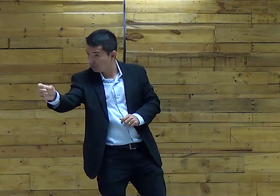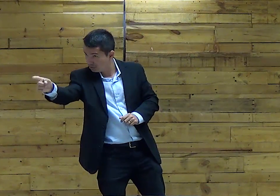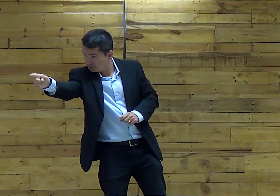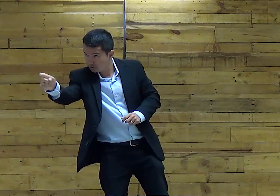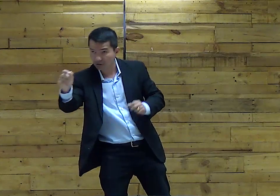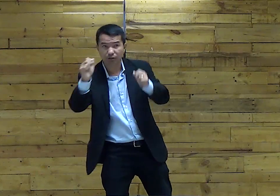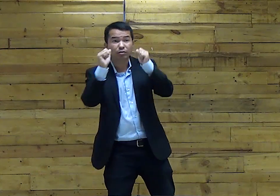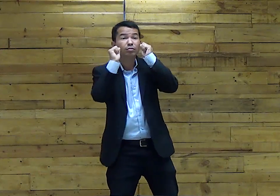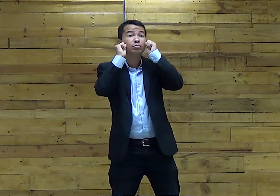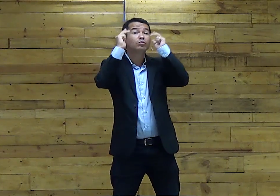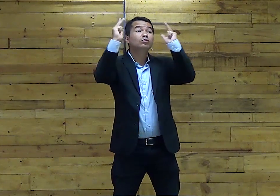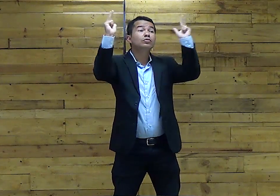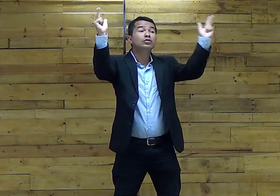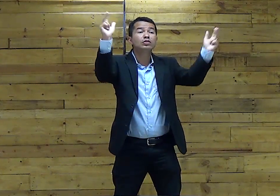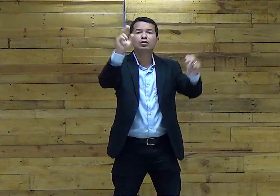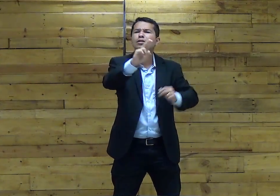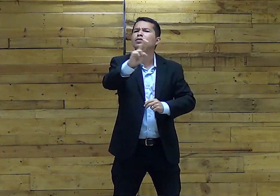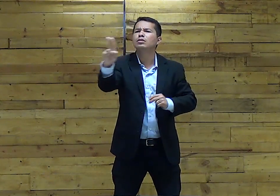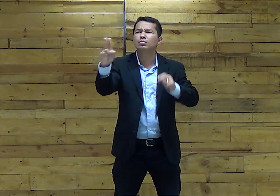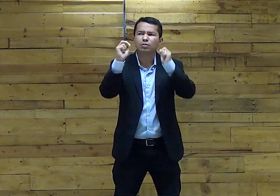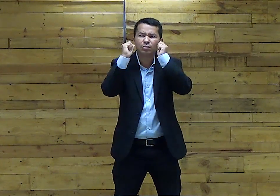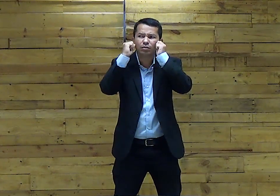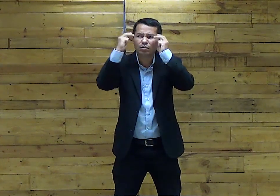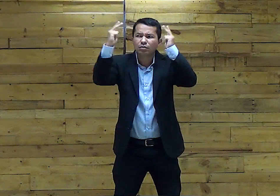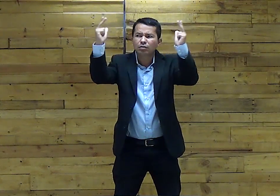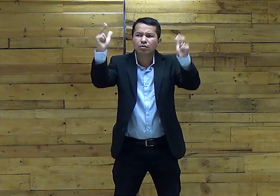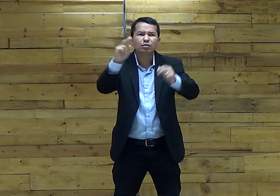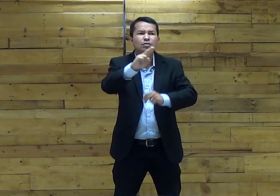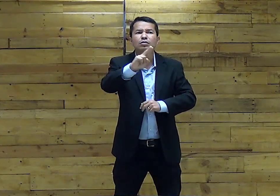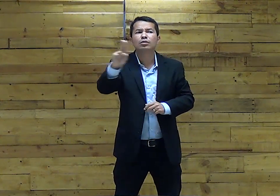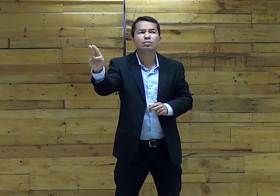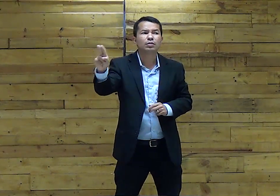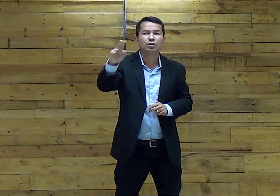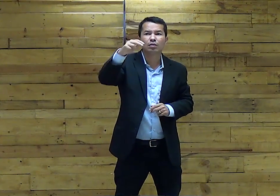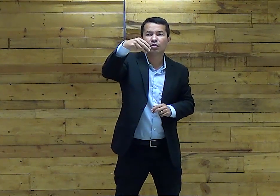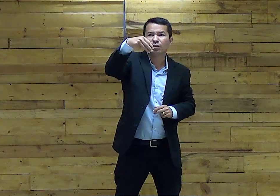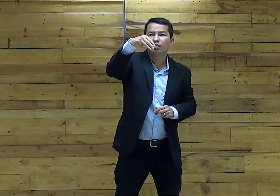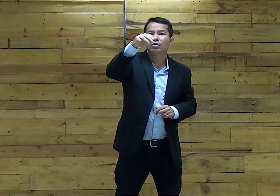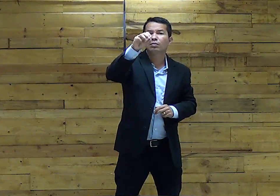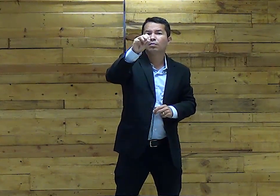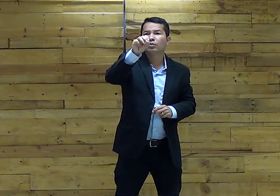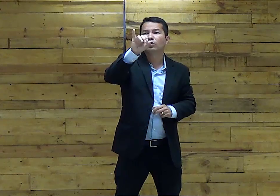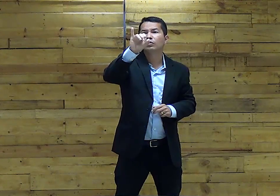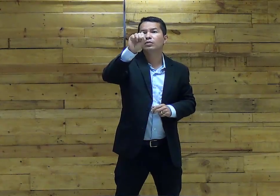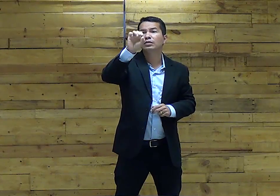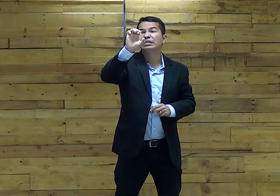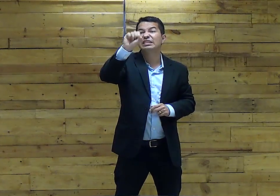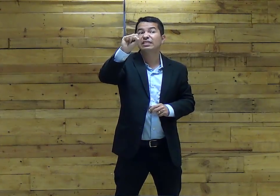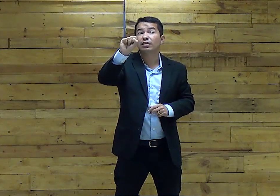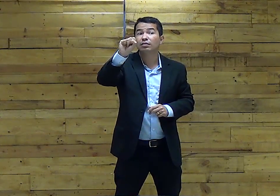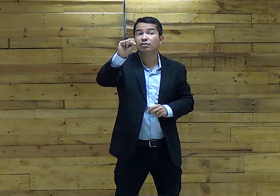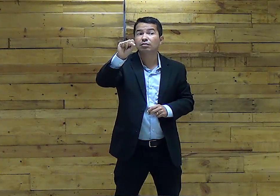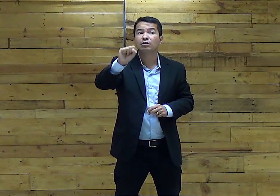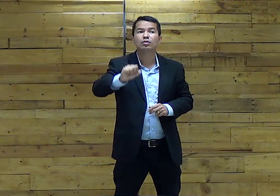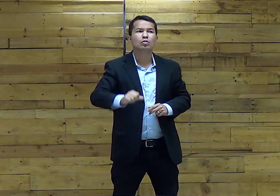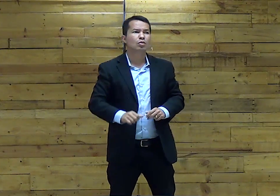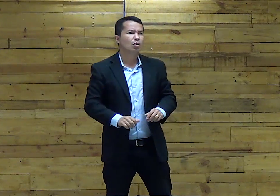Escolheu quem? Moisés Como é o nome dessa pessoa Que leva esse sinal? Moisés